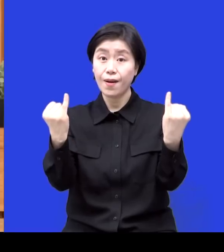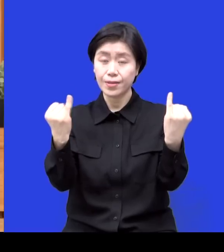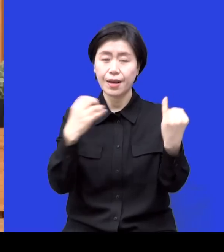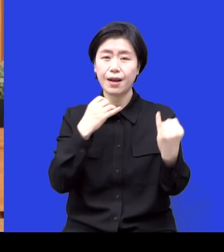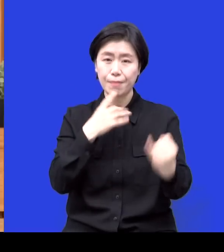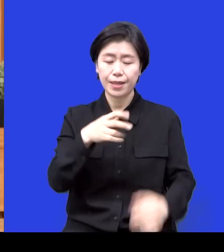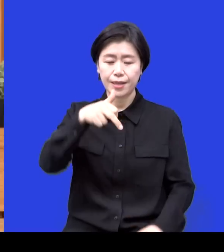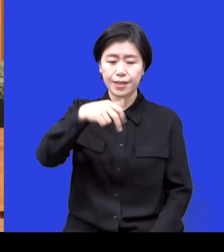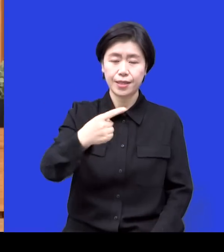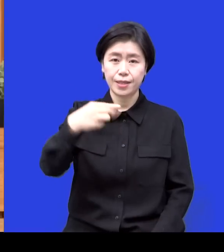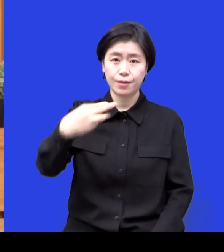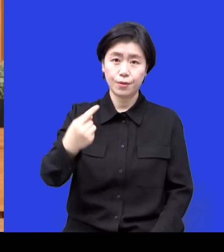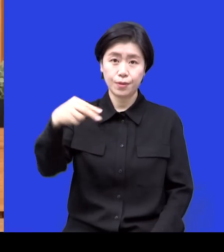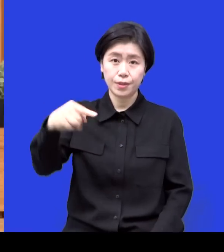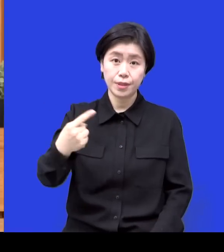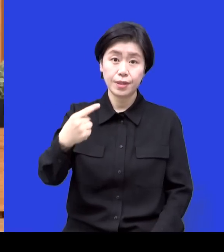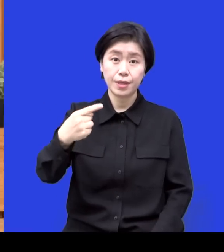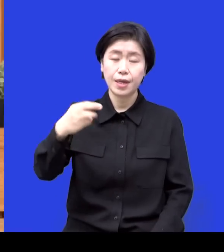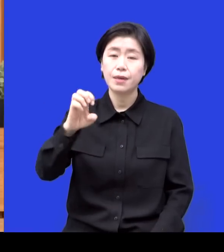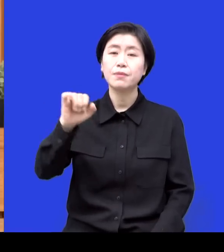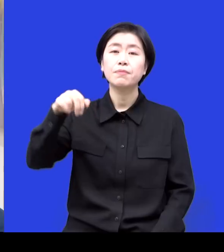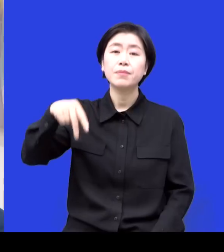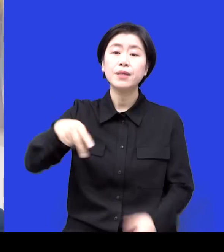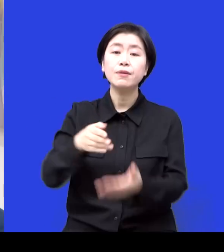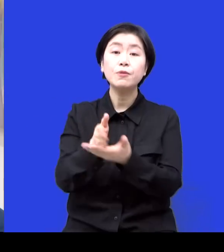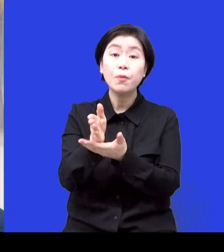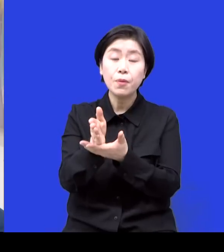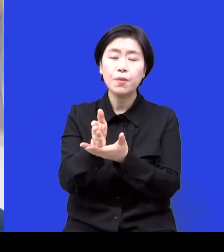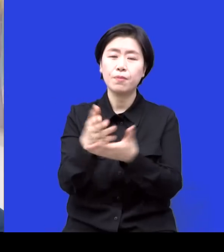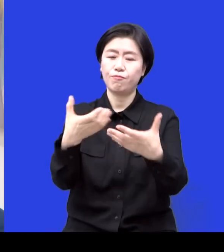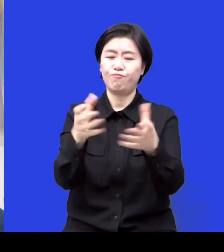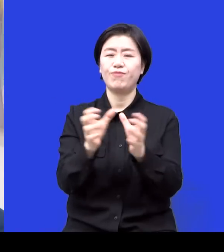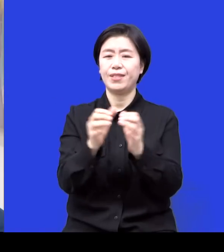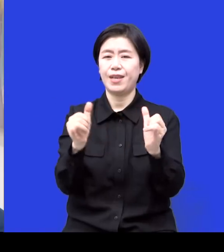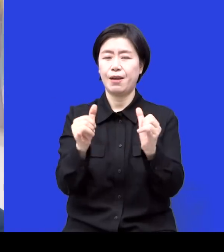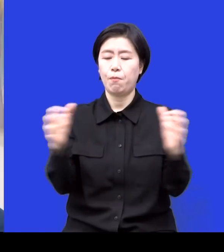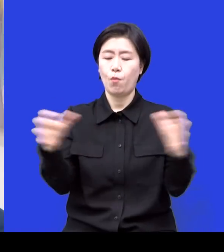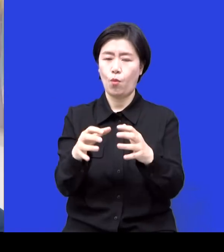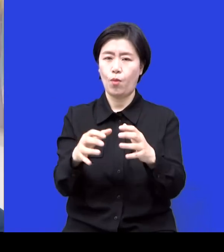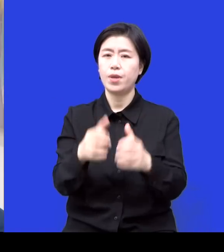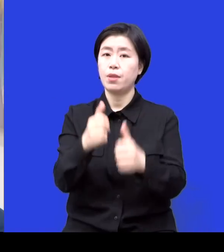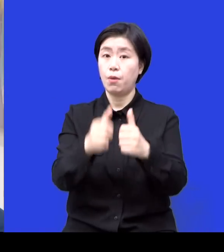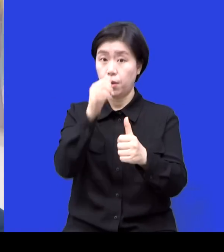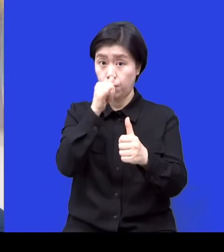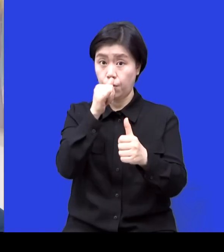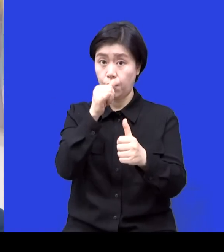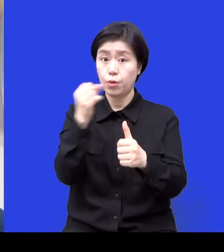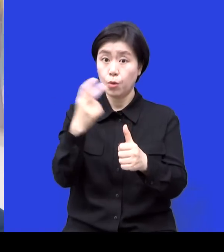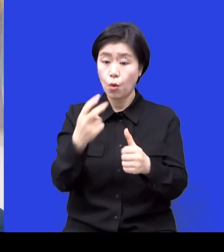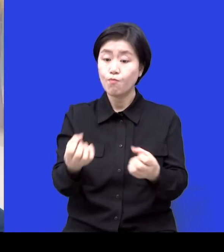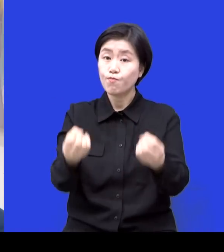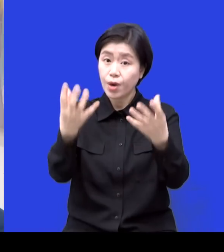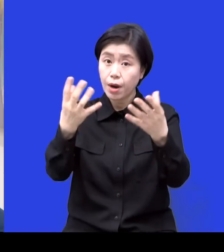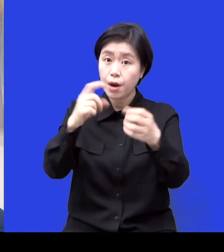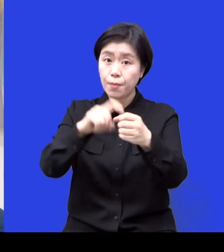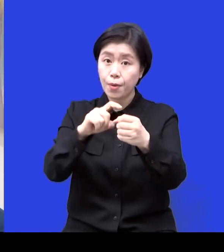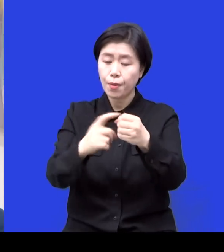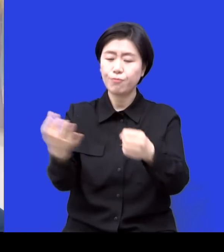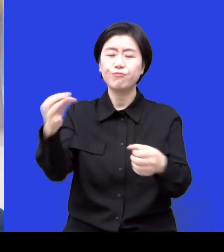얘기를 하는데 거기에서 이제 참가 기금이나 이렇게 뭔가를 거기에 행사 안에서 모은